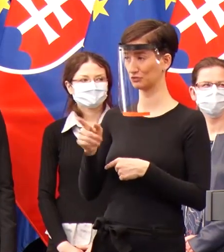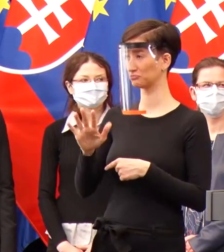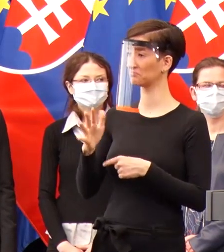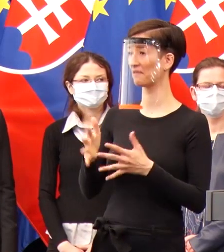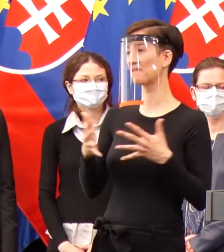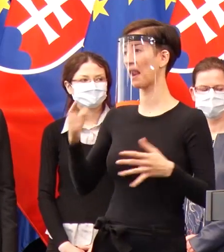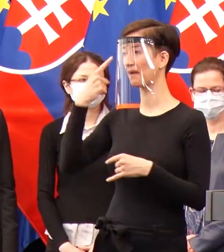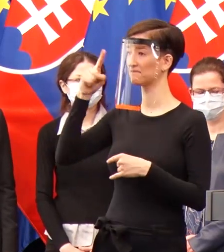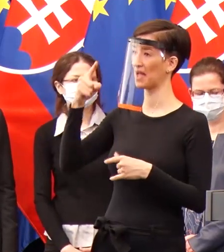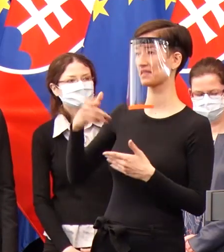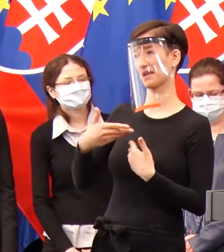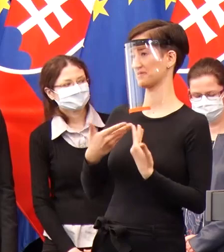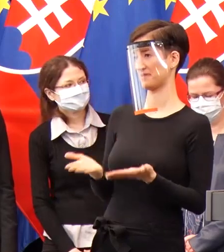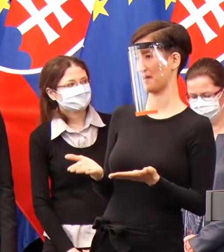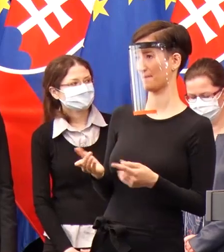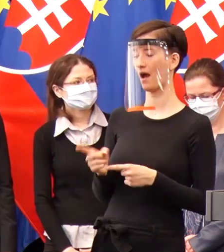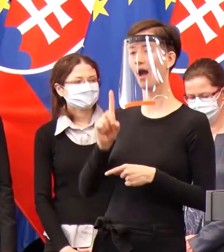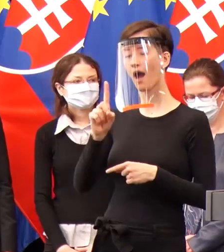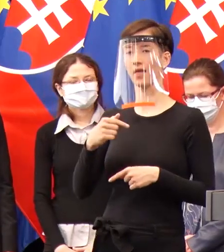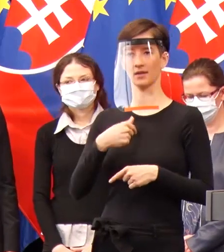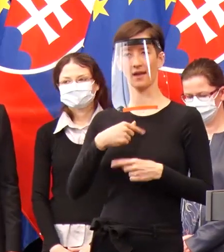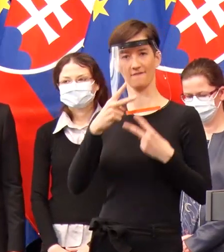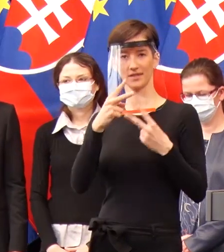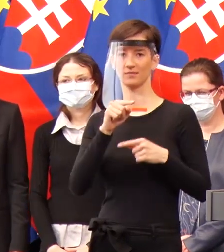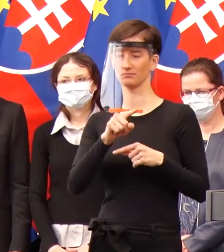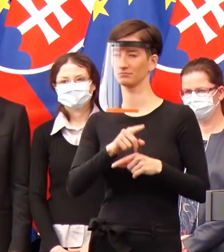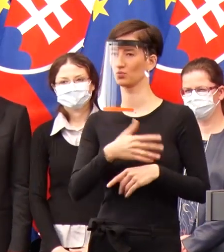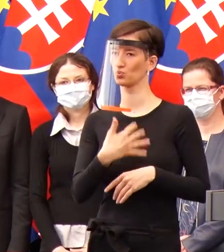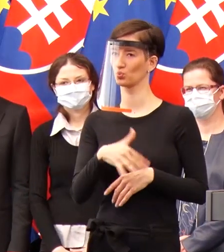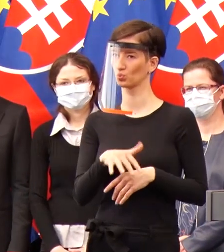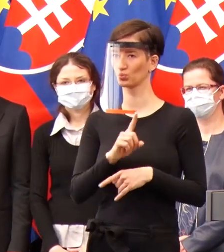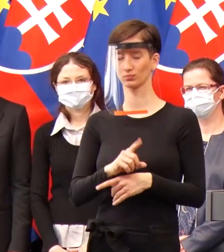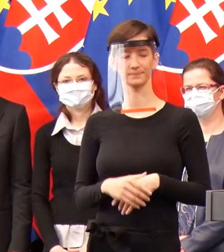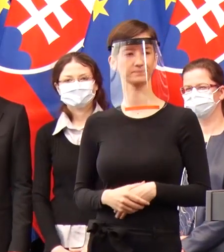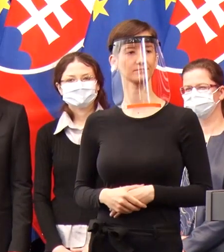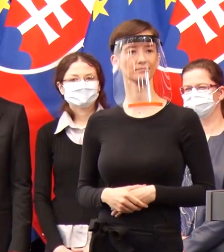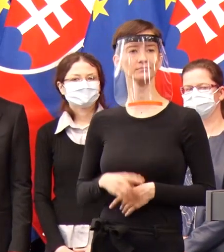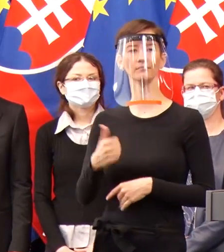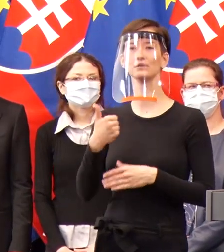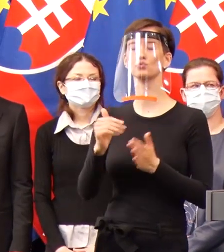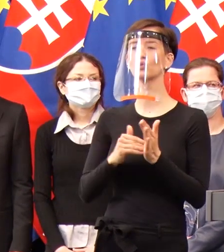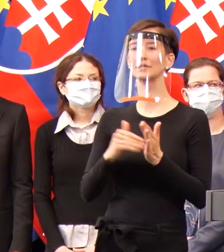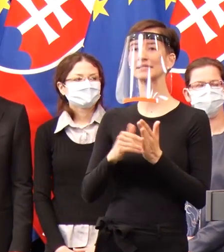je to veľmi veľká veda. Tých 100 000 testov bude prosím vás v akom horizonte vyrobených?